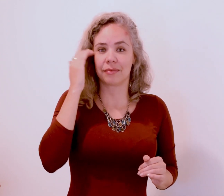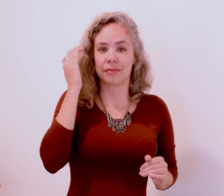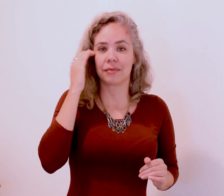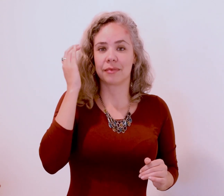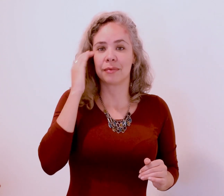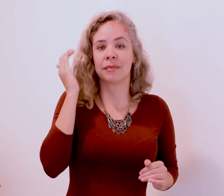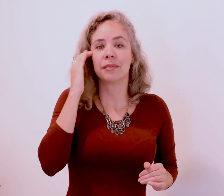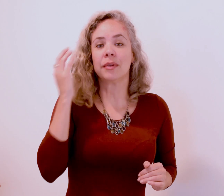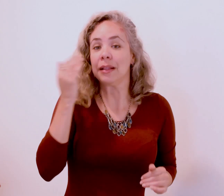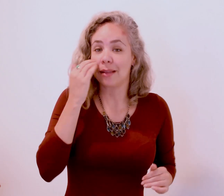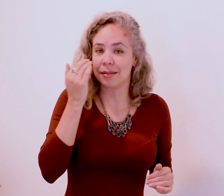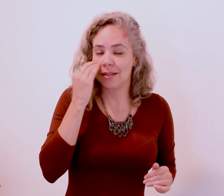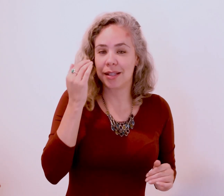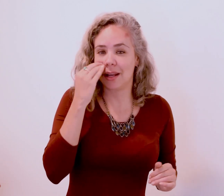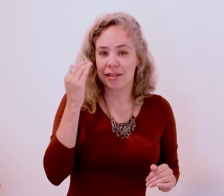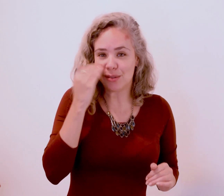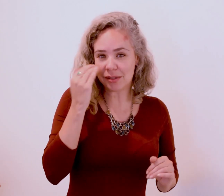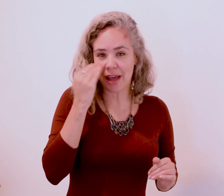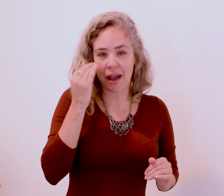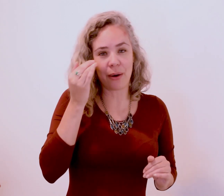Nas estrelas do céu